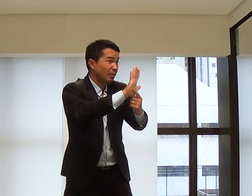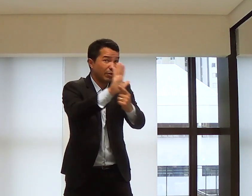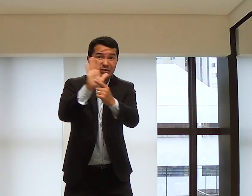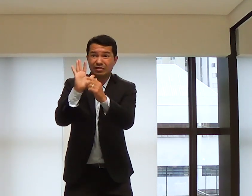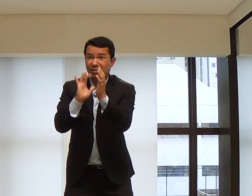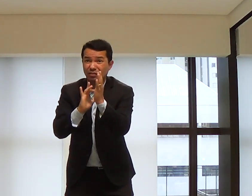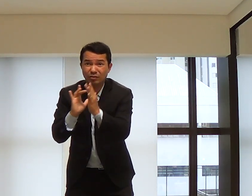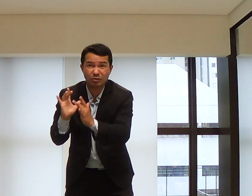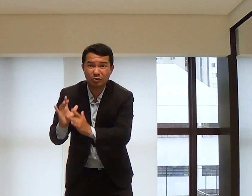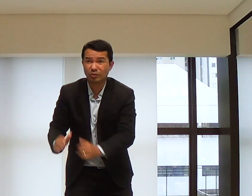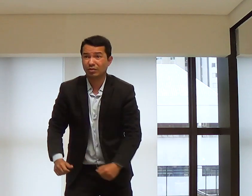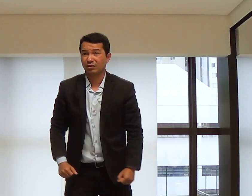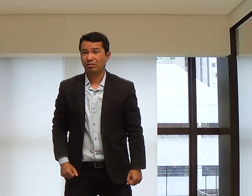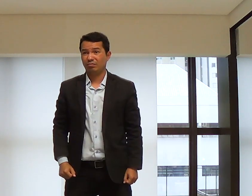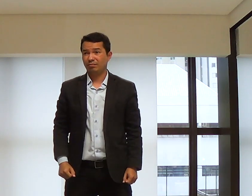mostrar Jesus.